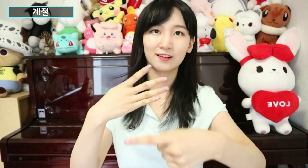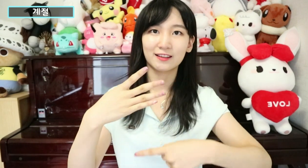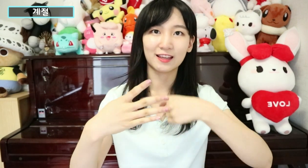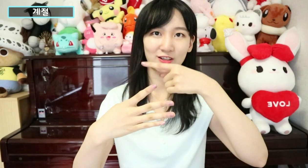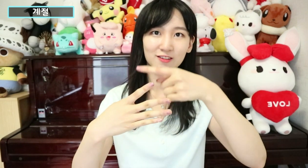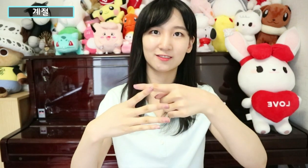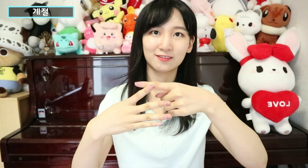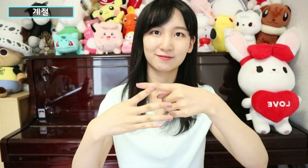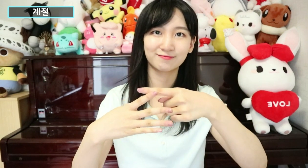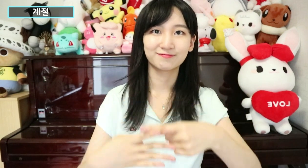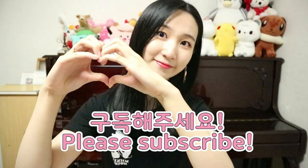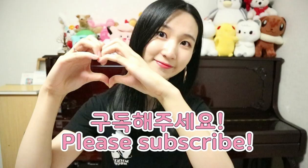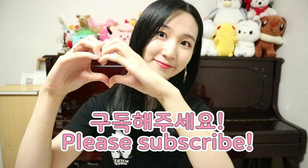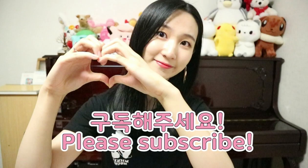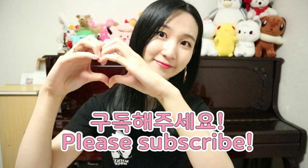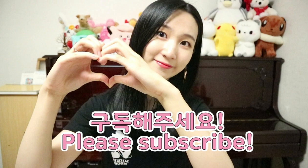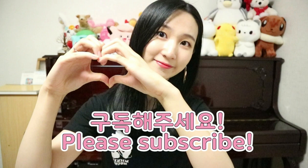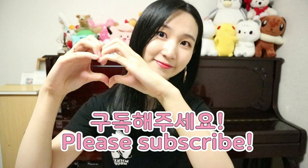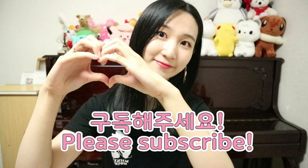계절. 후. 가ë. 가ë.